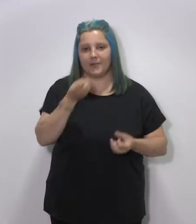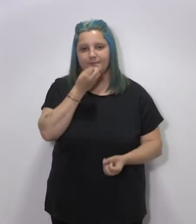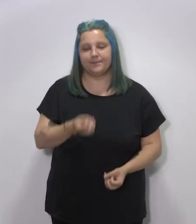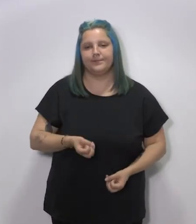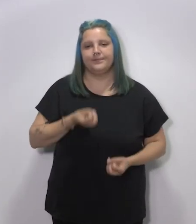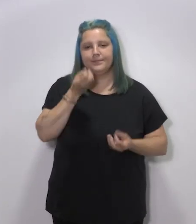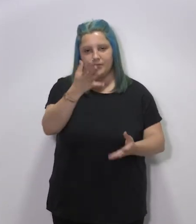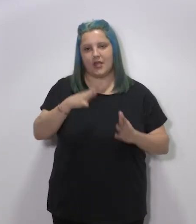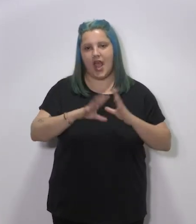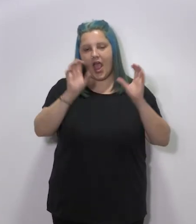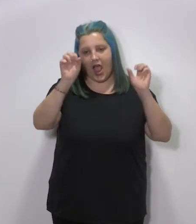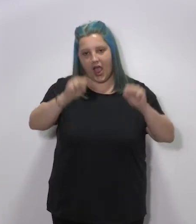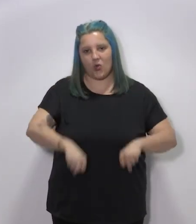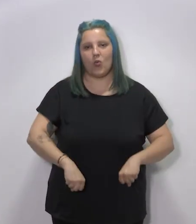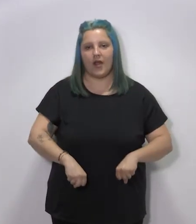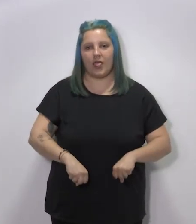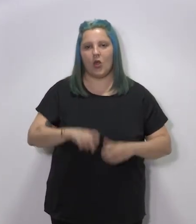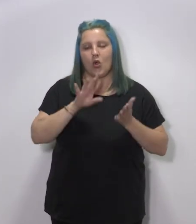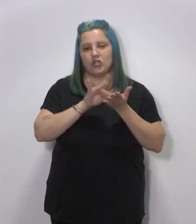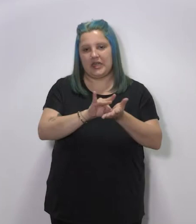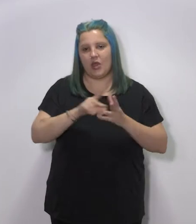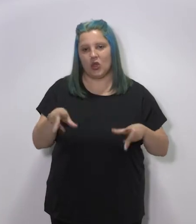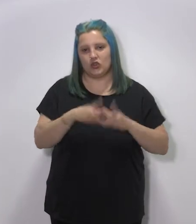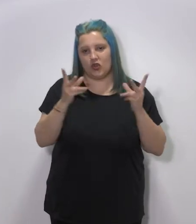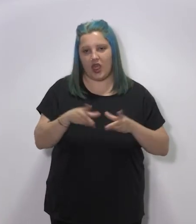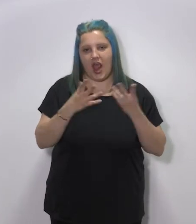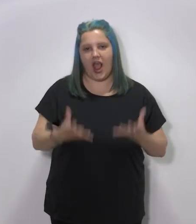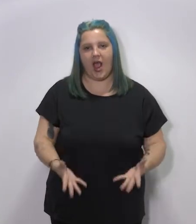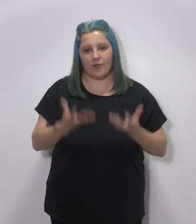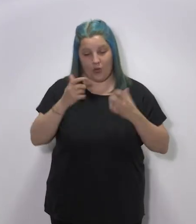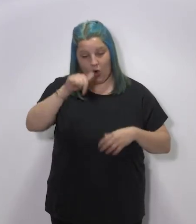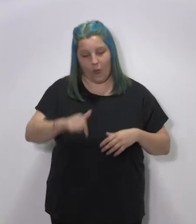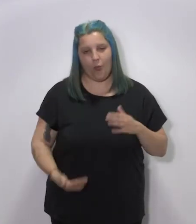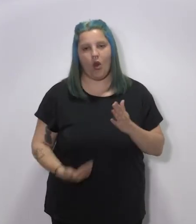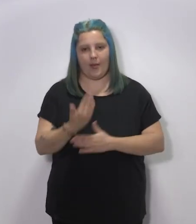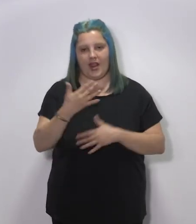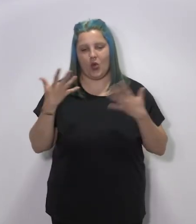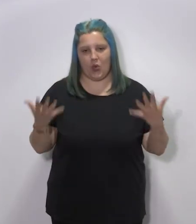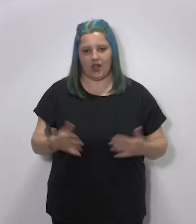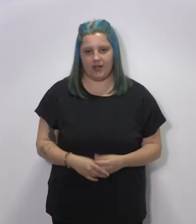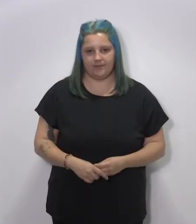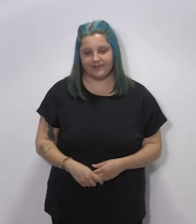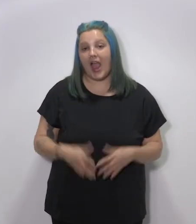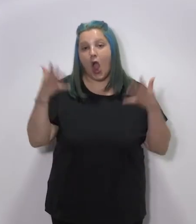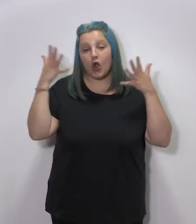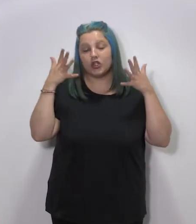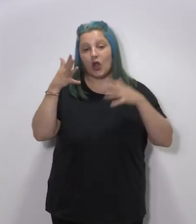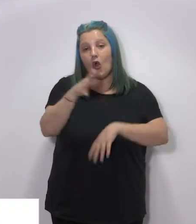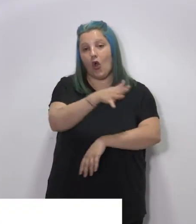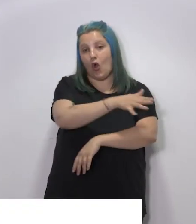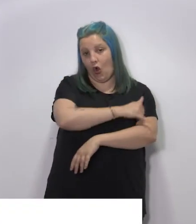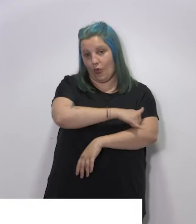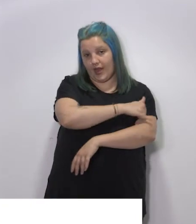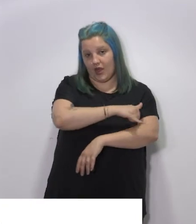para dar buena cuenta del acuerdo que en materia de servicios sociales se ha aprobado esta misma mañana. El